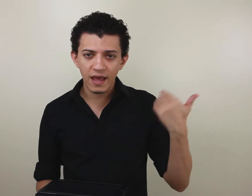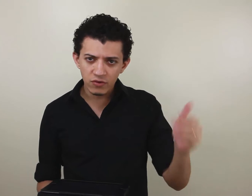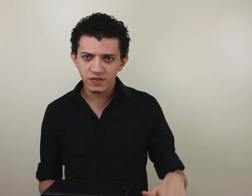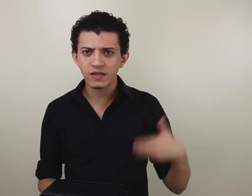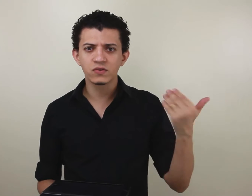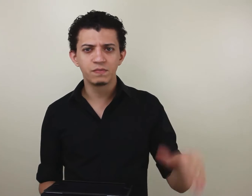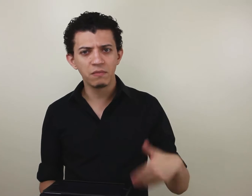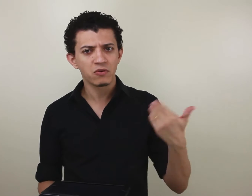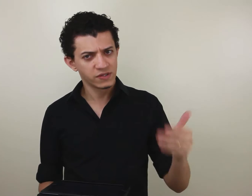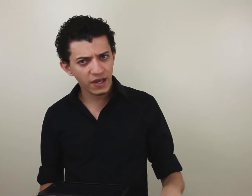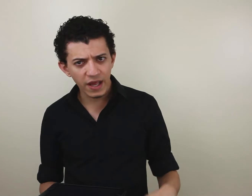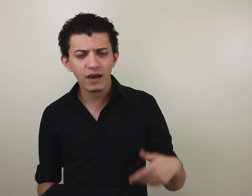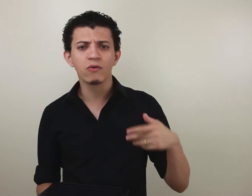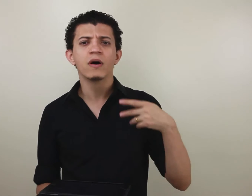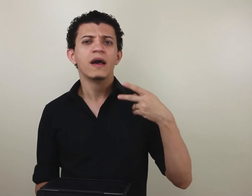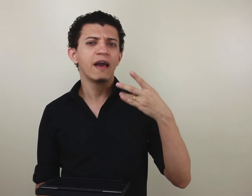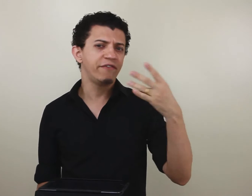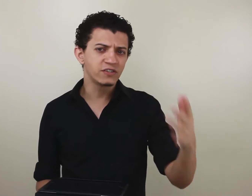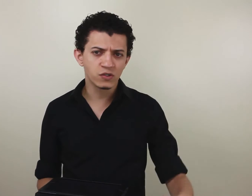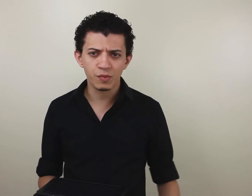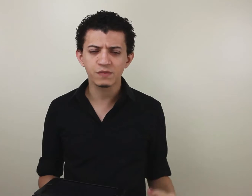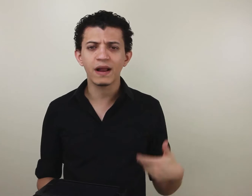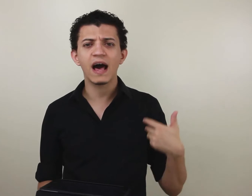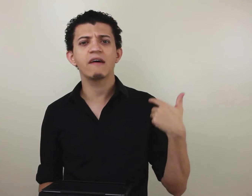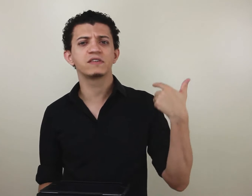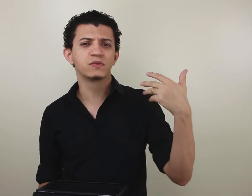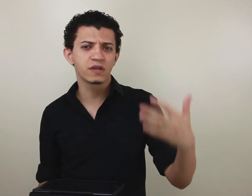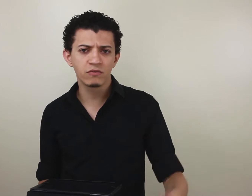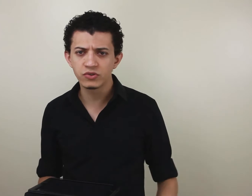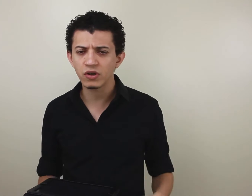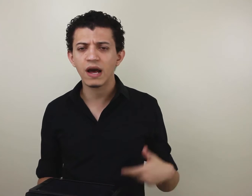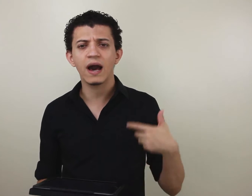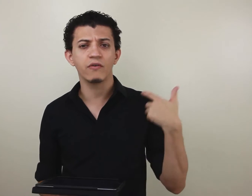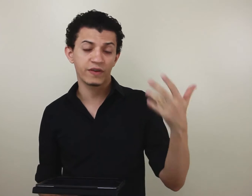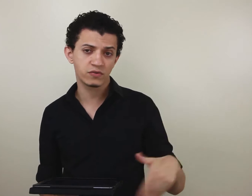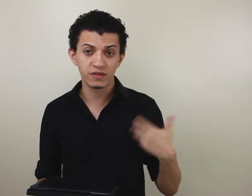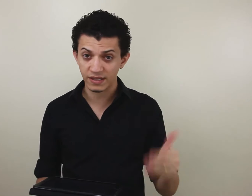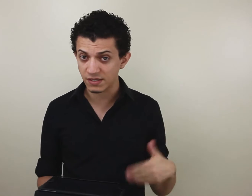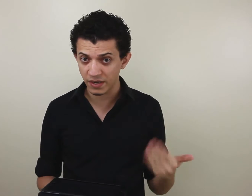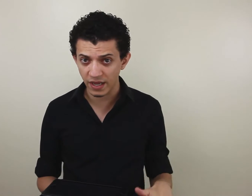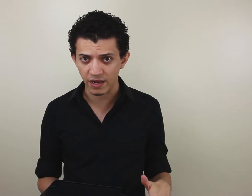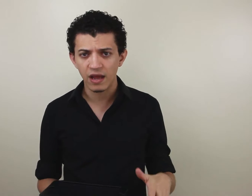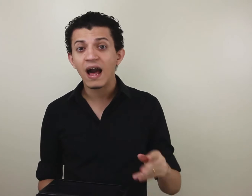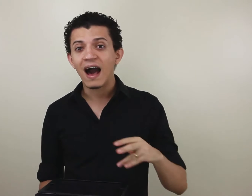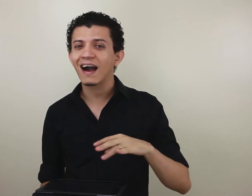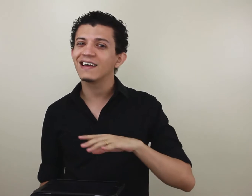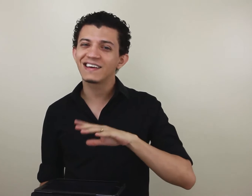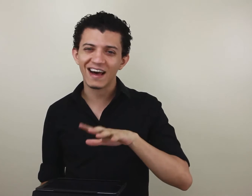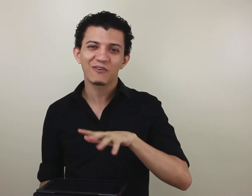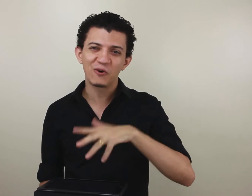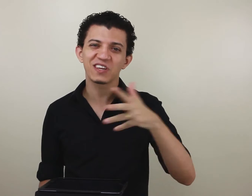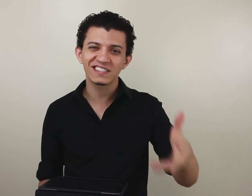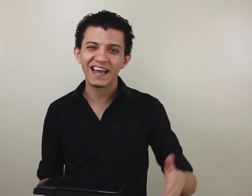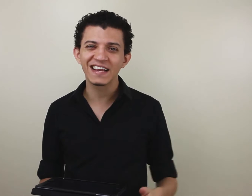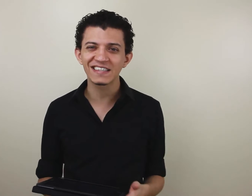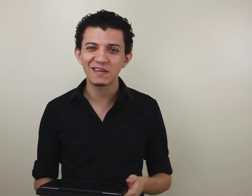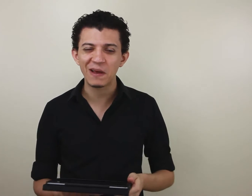lendo os textos bíblicos em grego, refletindo sobre as palavras, buscando um dicionário, estudando dessa maneira. Claro, com outras técnicas também